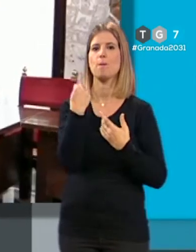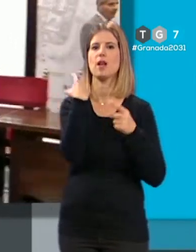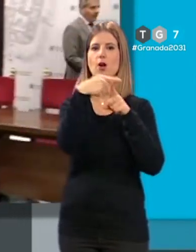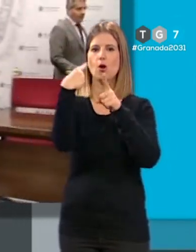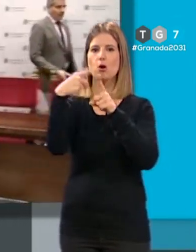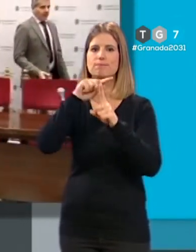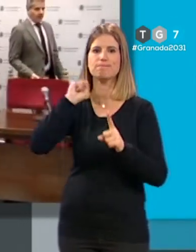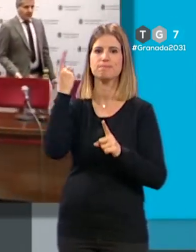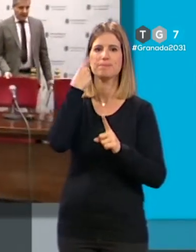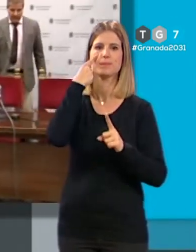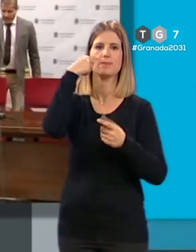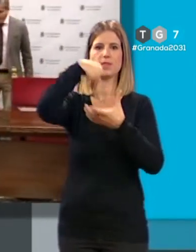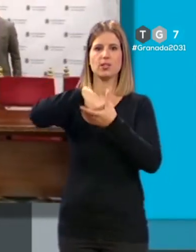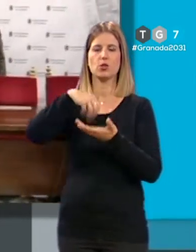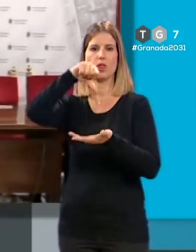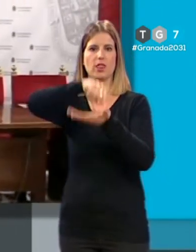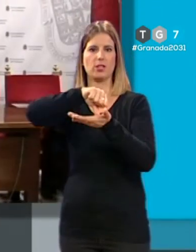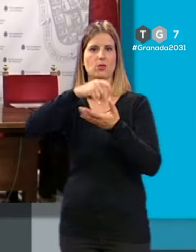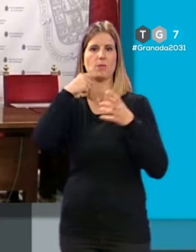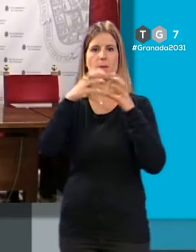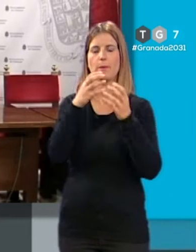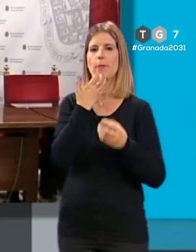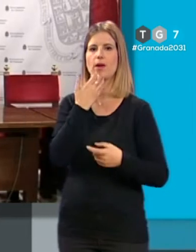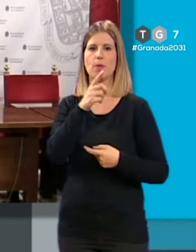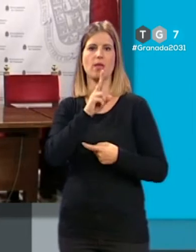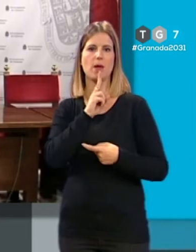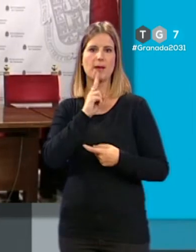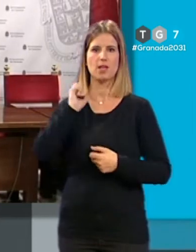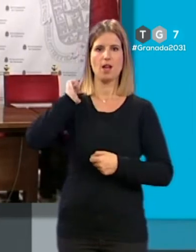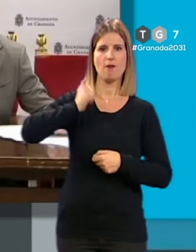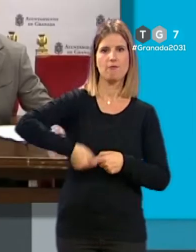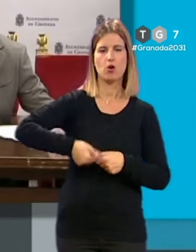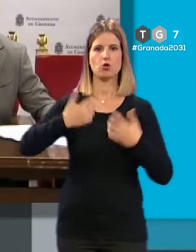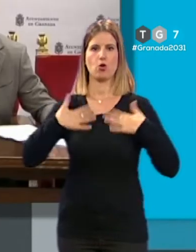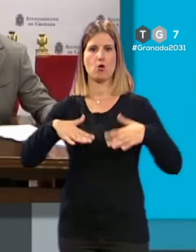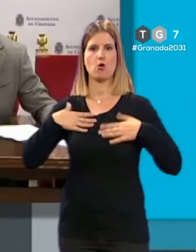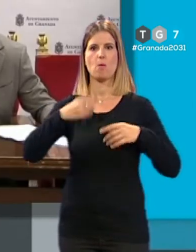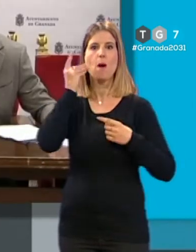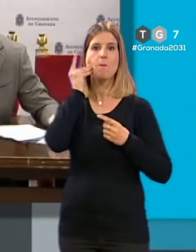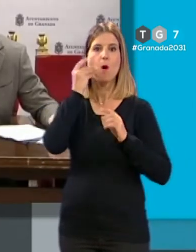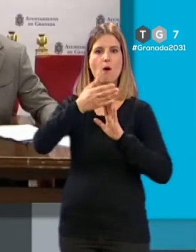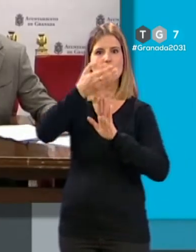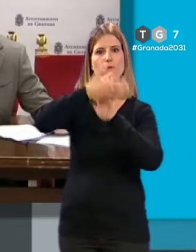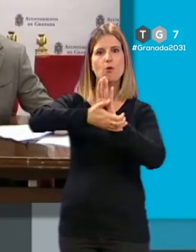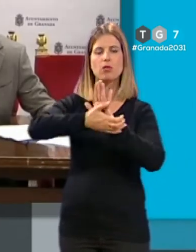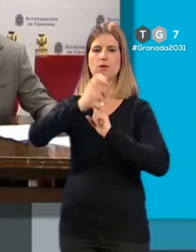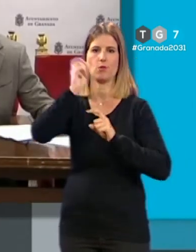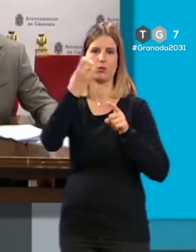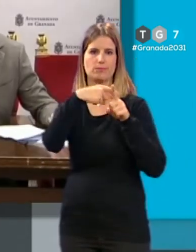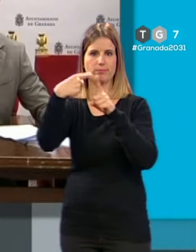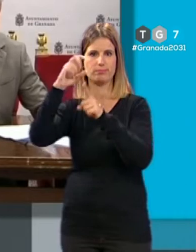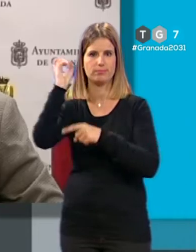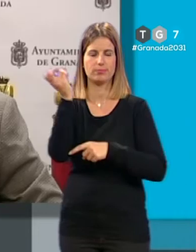localizadas en el centro de la capital como zapatillas, bolsos, ropa o fundas de móviles, entre otros productos.